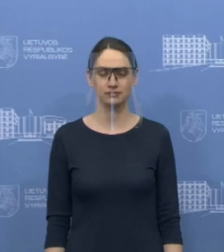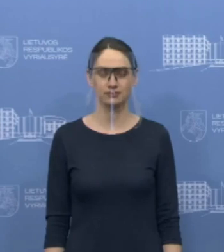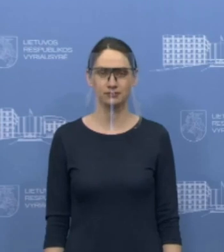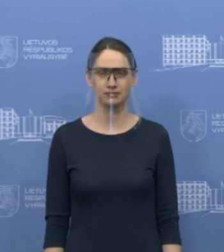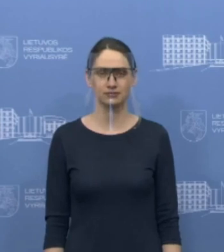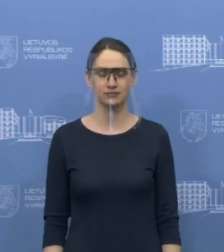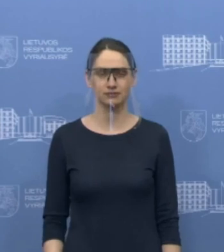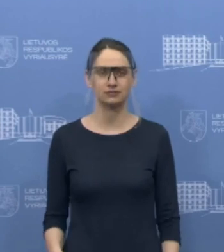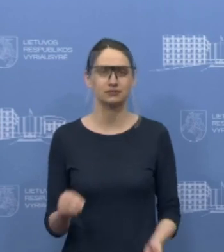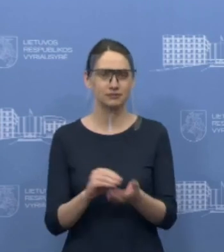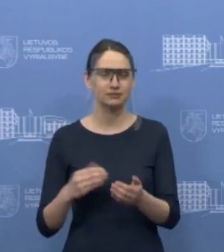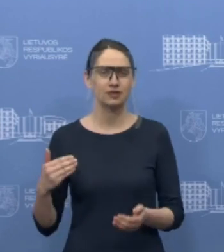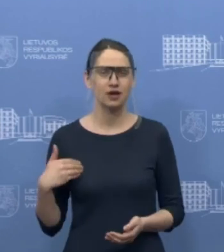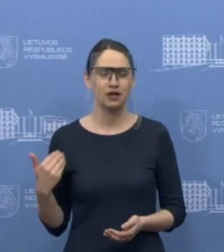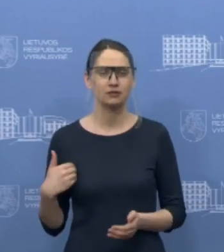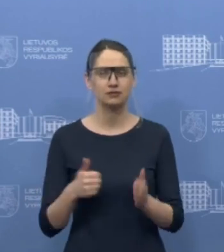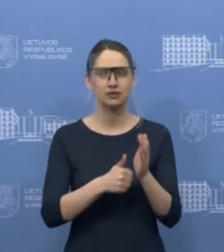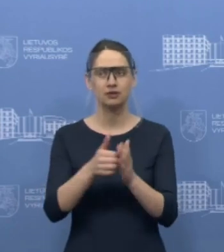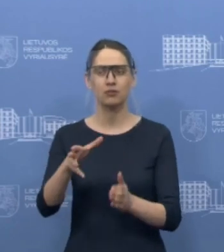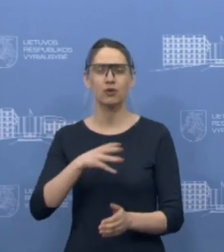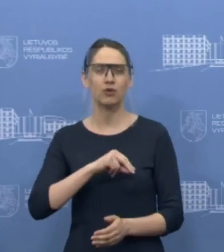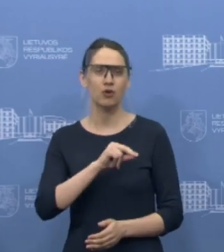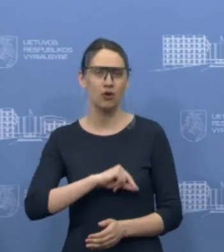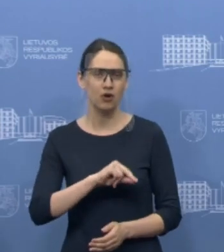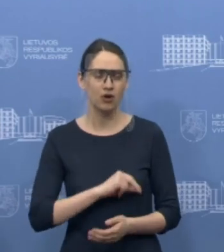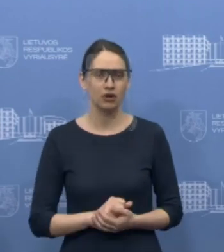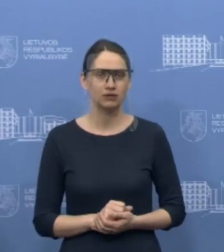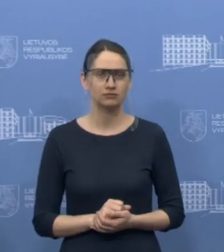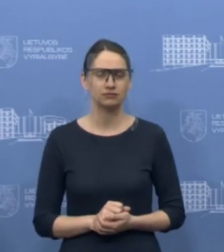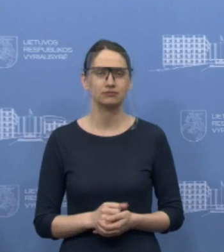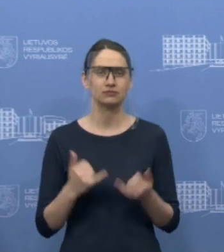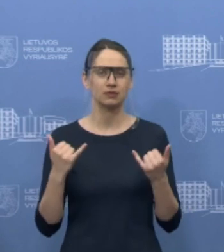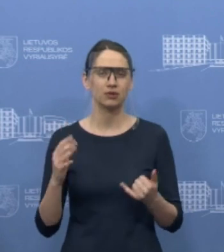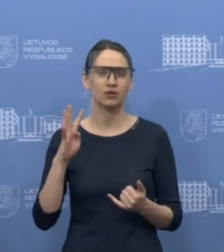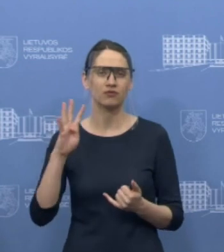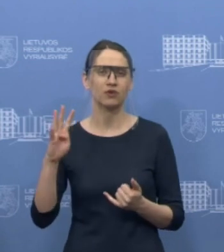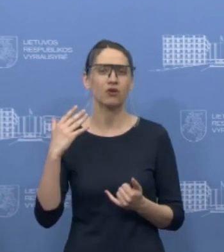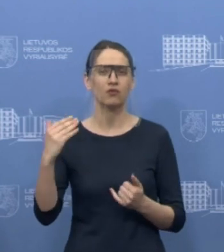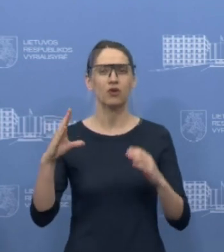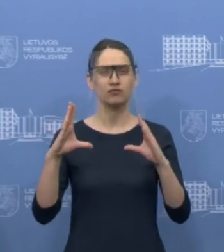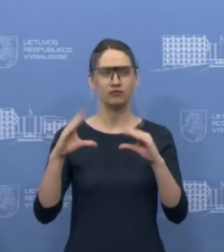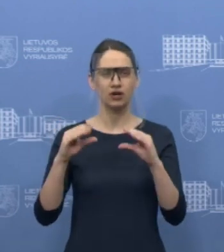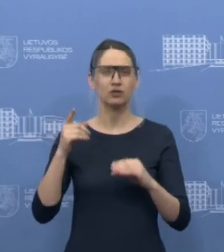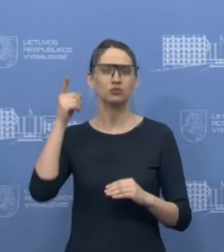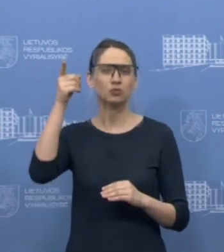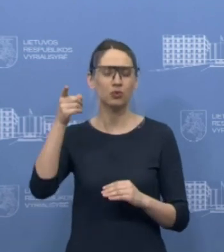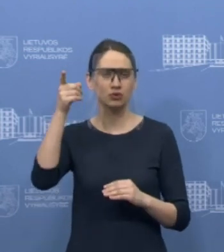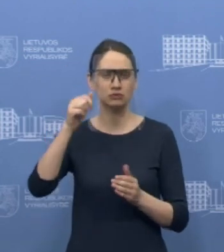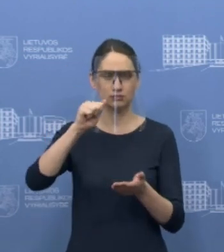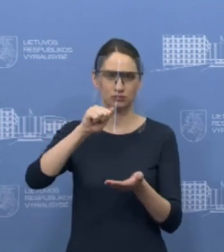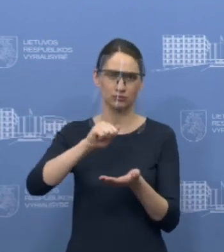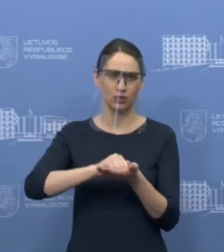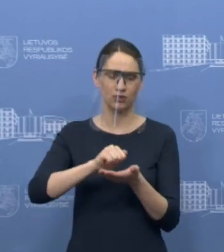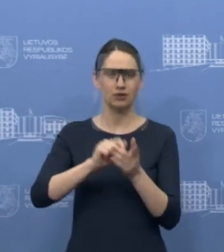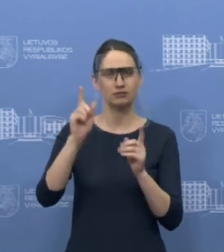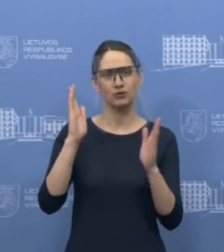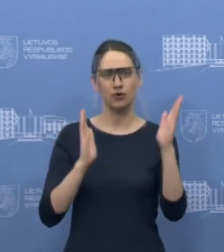Sveiki dar kartą, gerbėmi kolegos. Sveikinamės iš pavakarinės vyriausybės notalinės spaudos konferencijos.